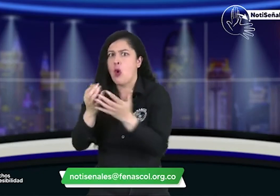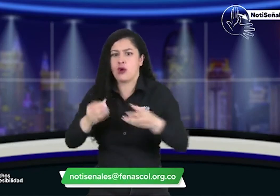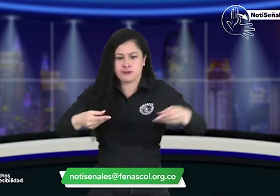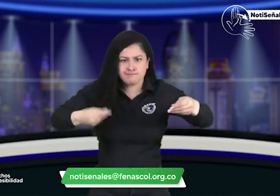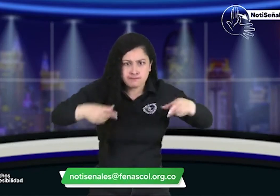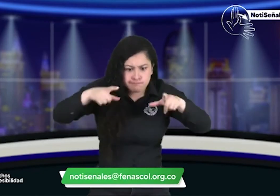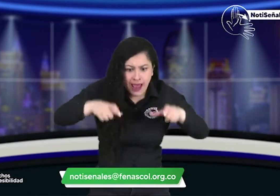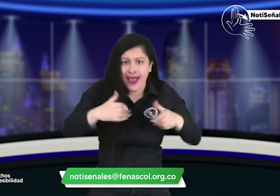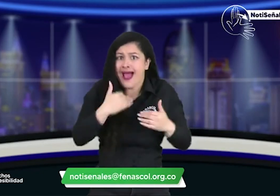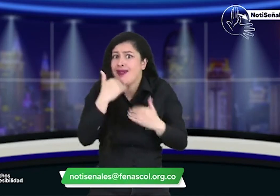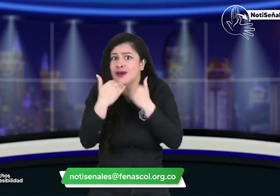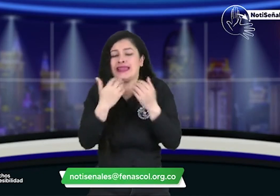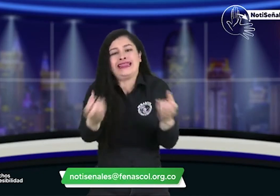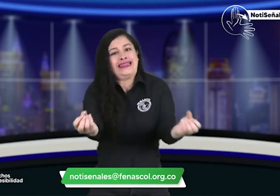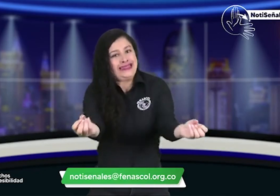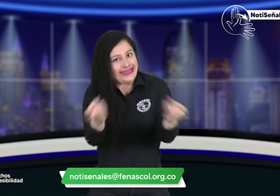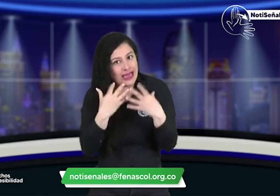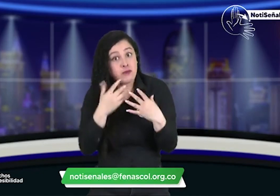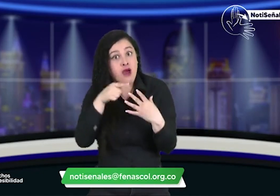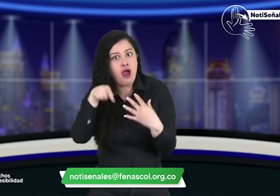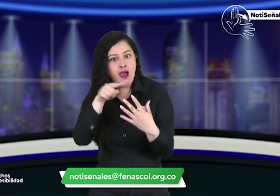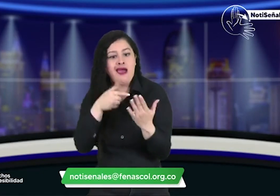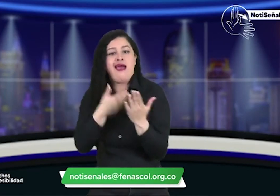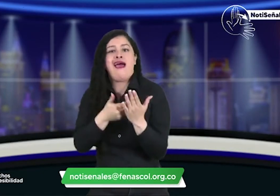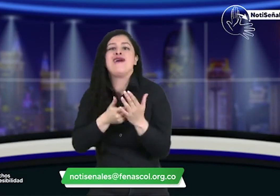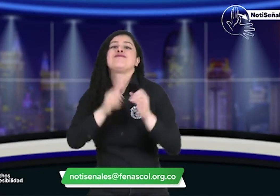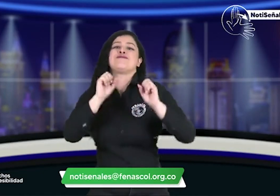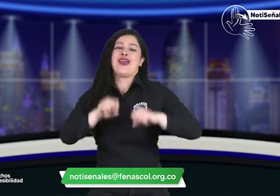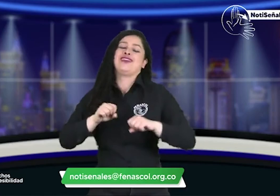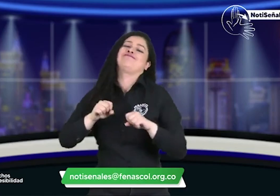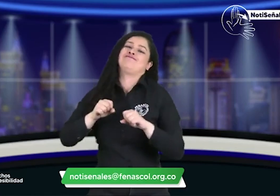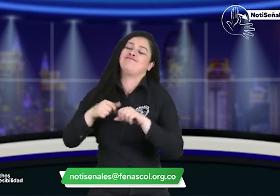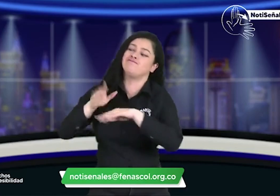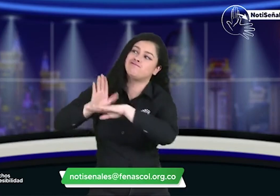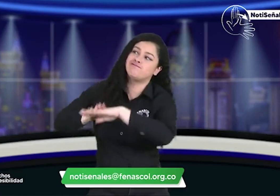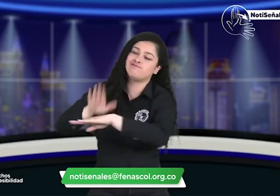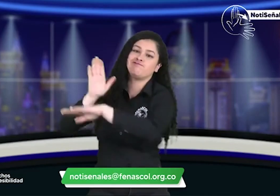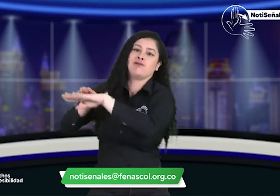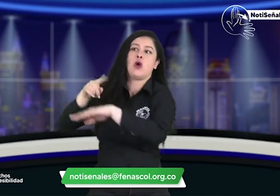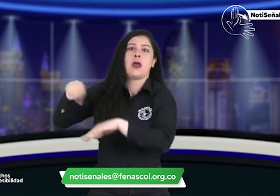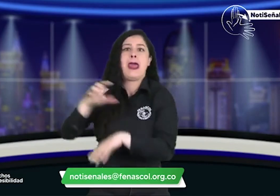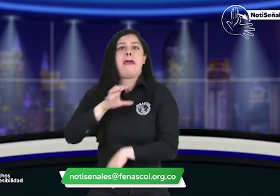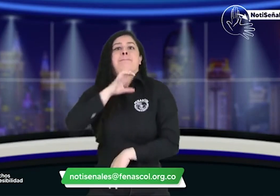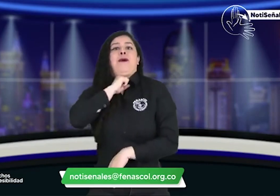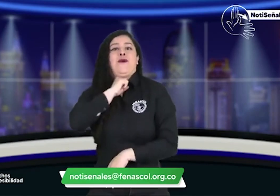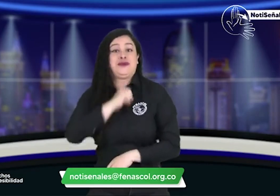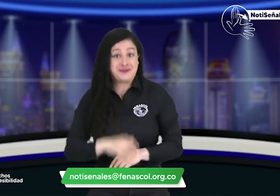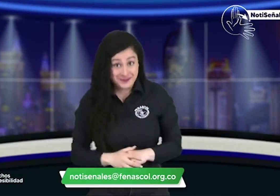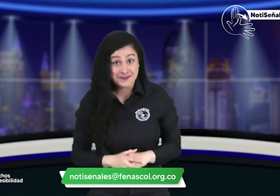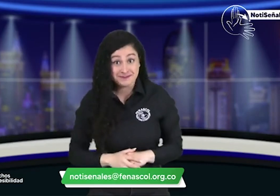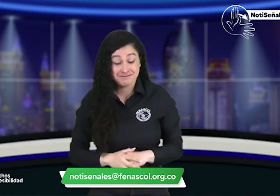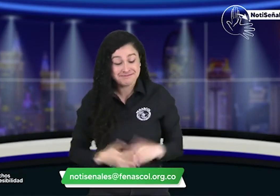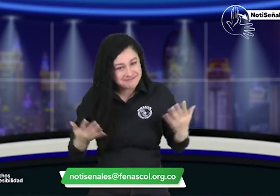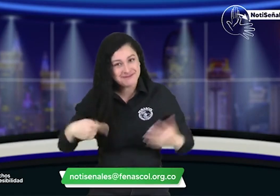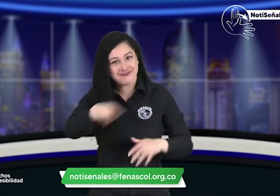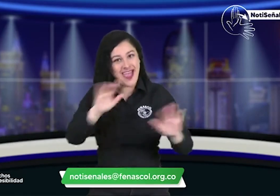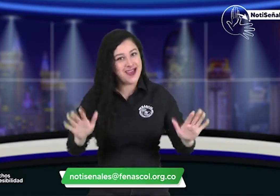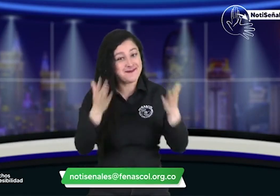contarlo sino la evidencia de lo que está pasando una foto un video alguna foto algún documento para poder llegar a las